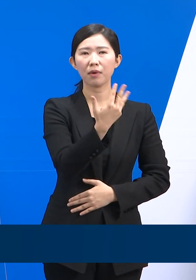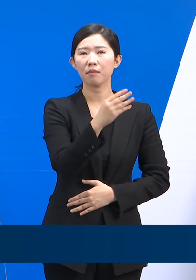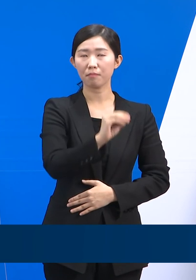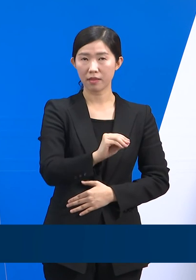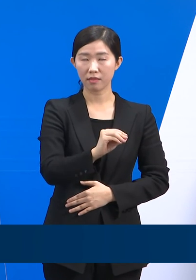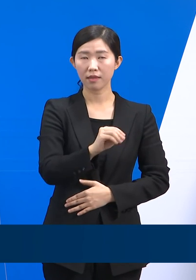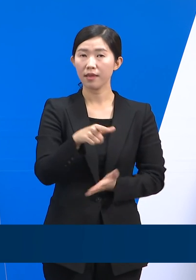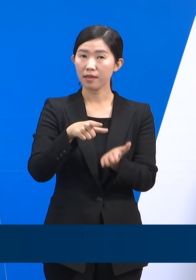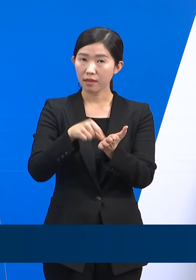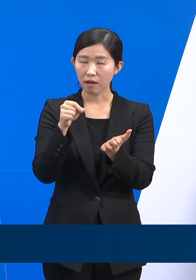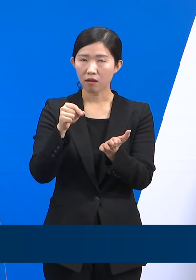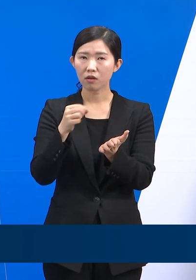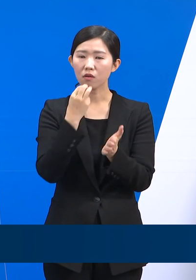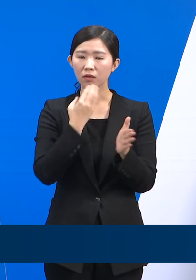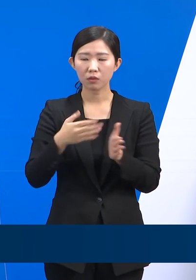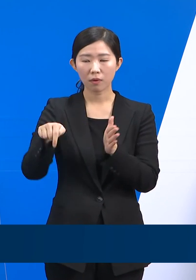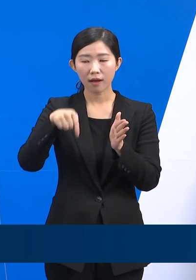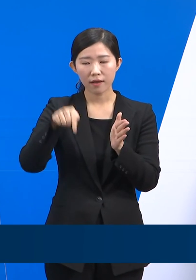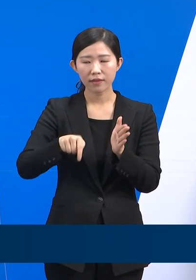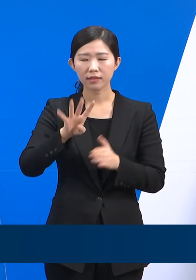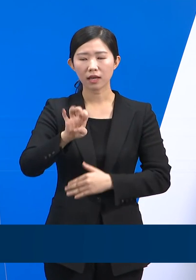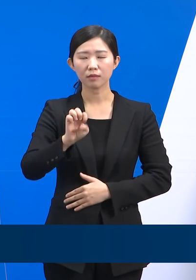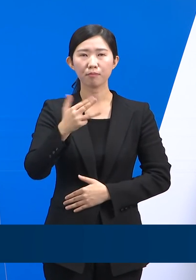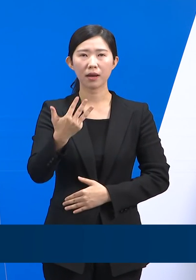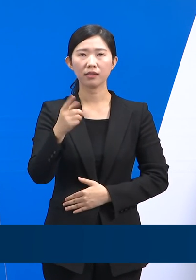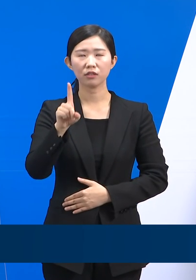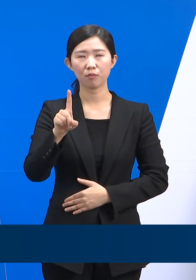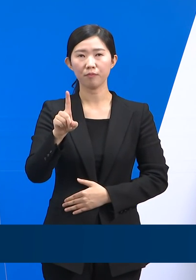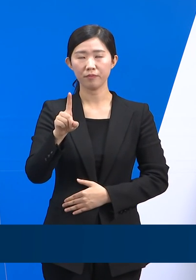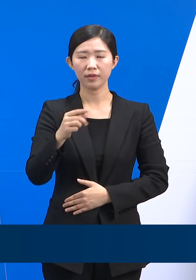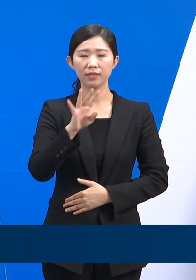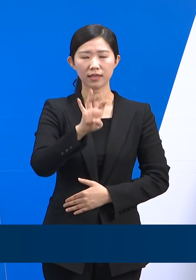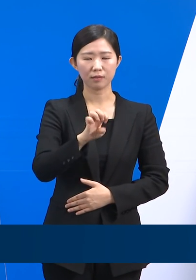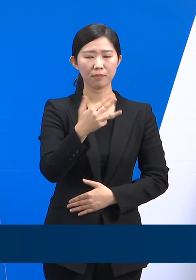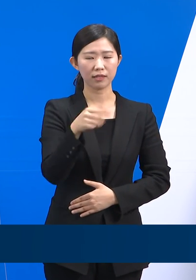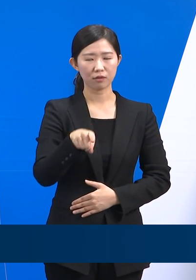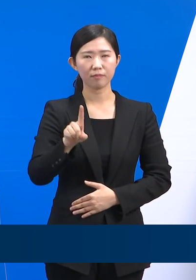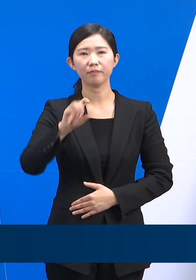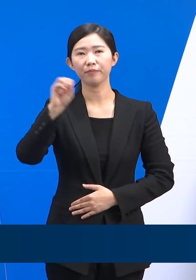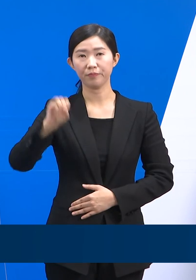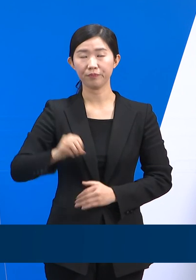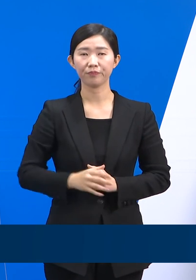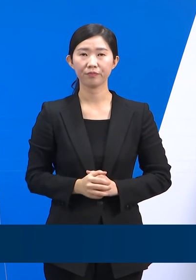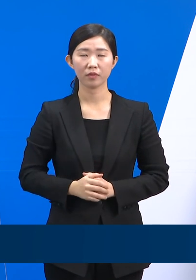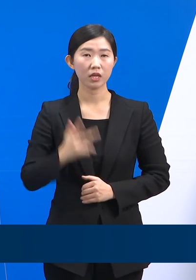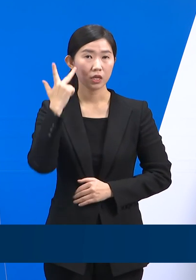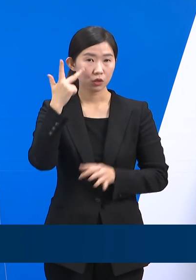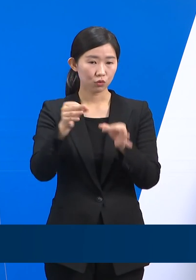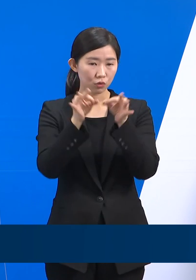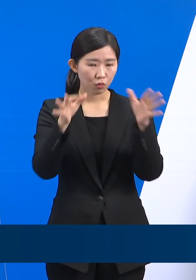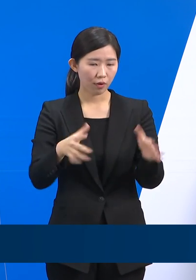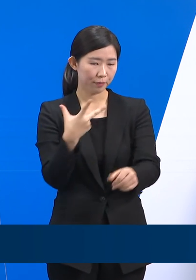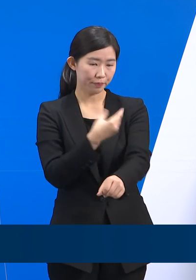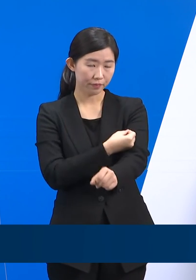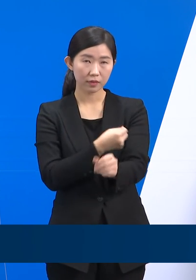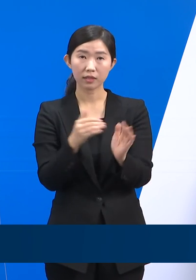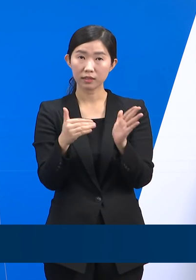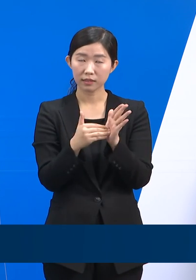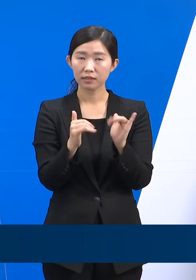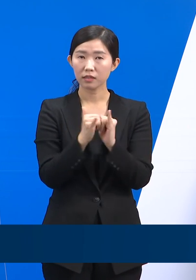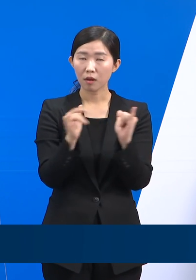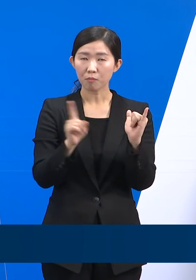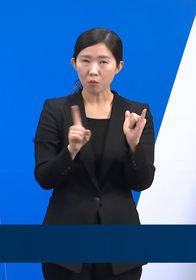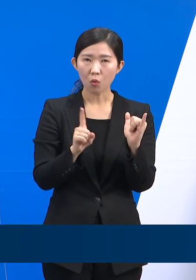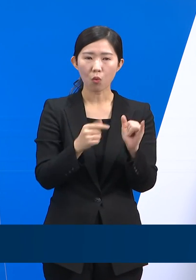경기도 인구 대비 48.1%입니다. 주간 3차 접종자는 총 51만 4394명으로 누적